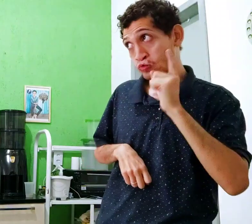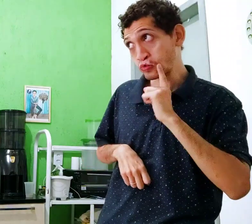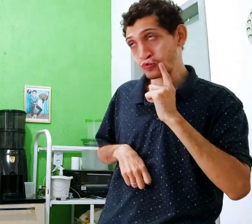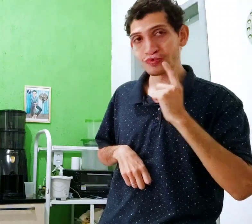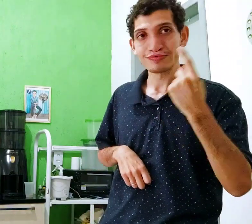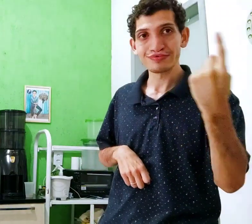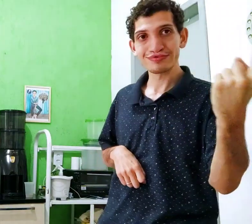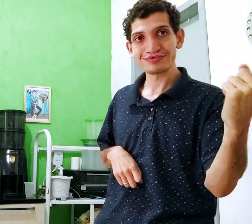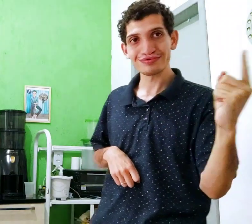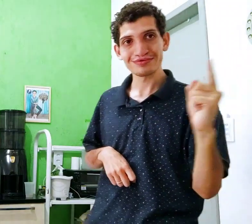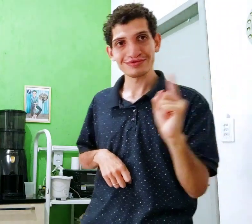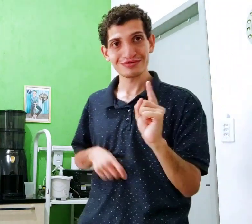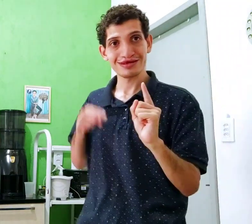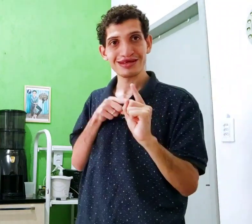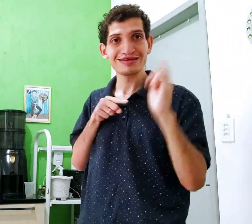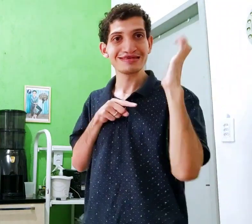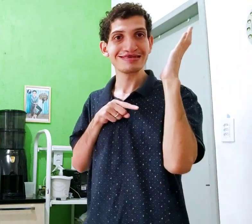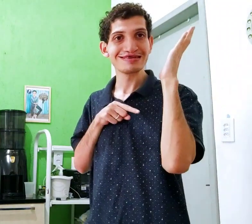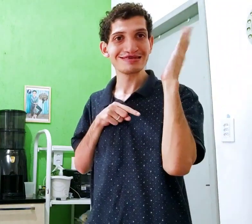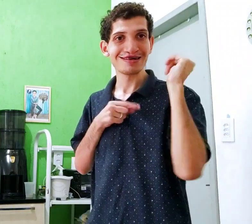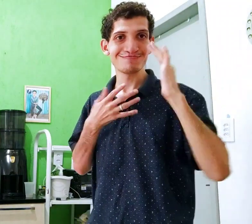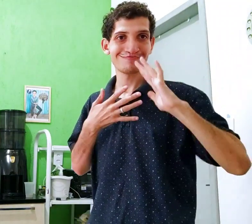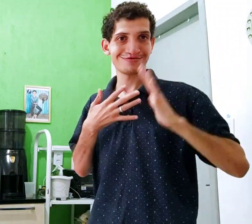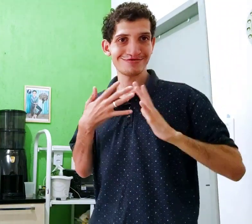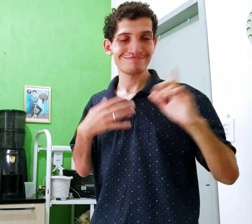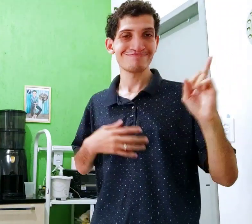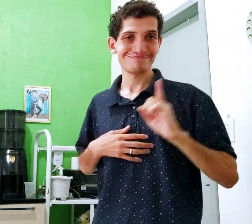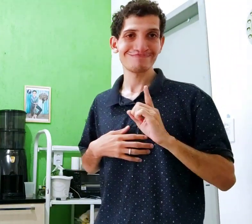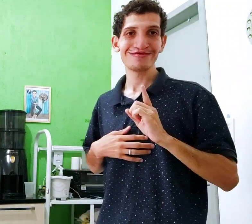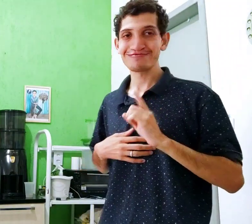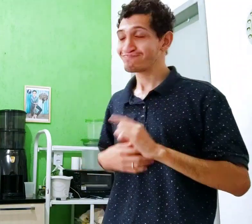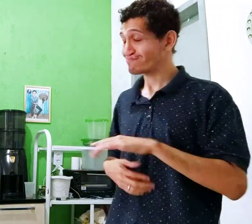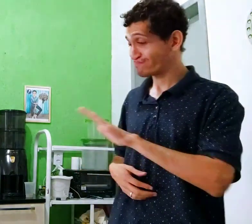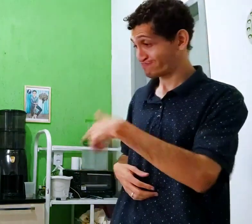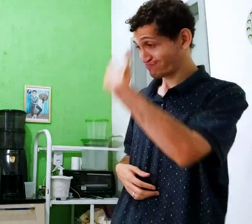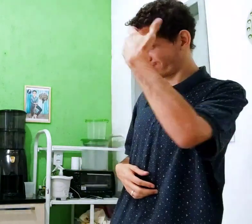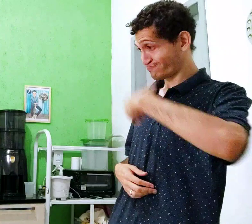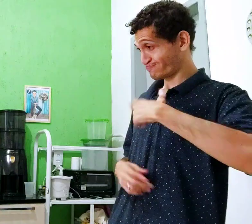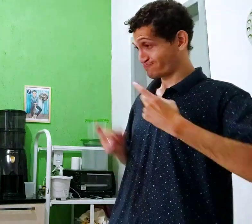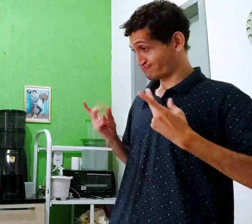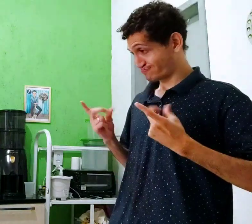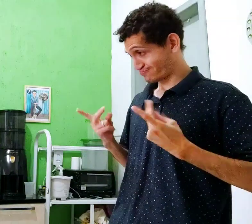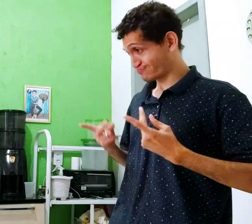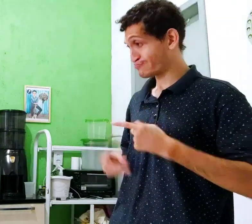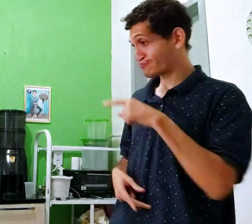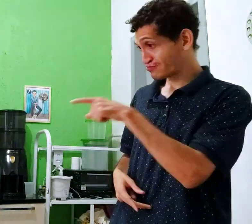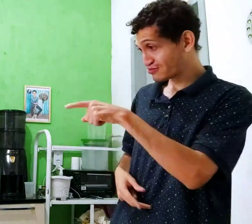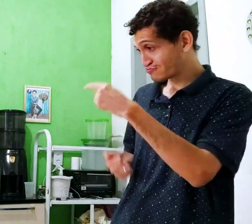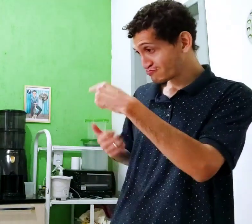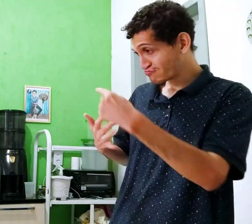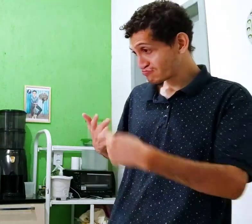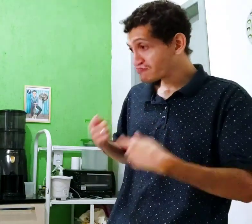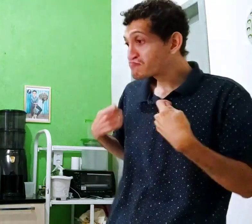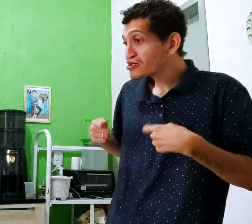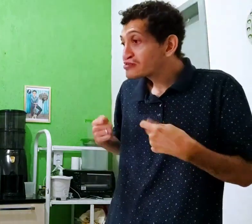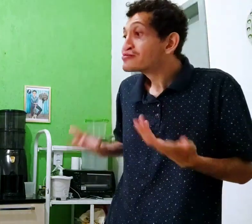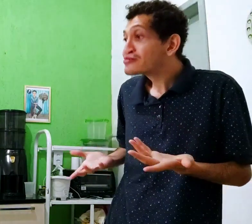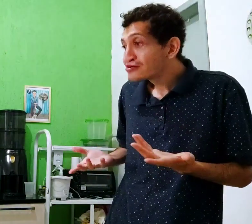outra mulher, olha, ele é surdo. Aí veio outra mulher e sabe, Libras. Ei, eu venho em Lidura. Você